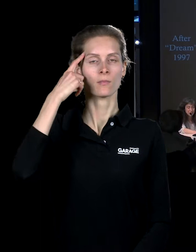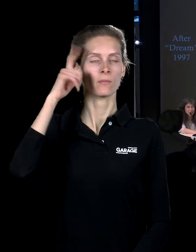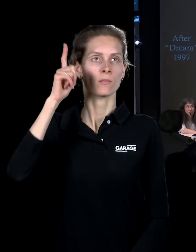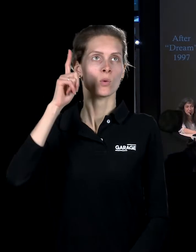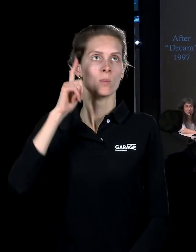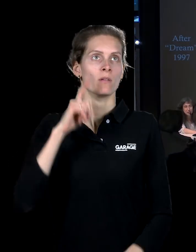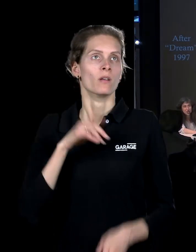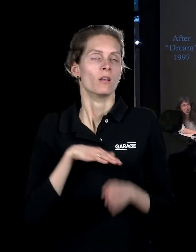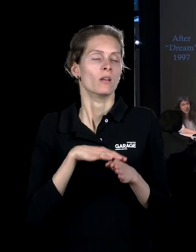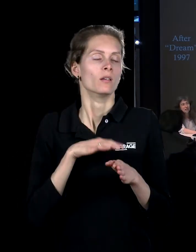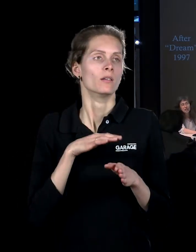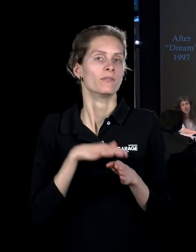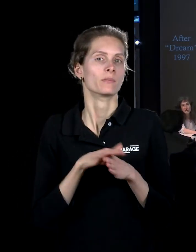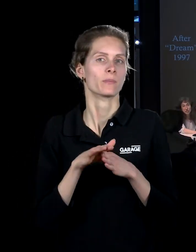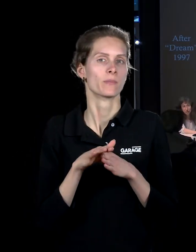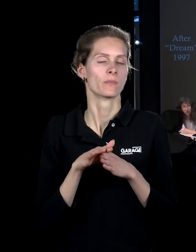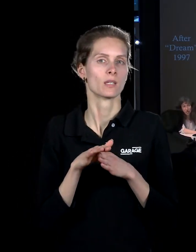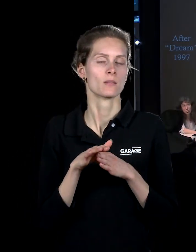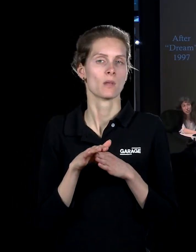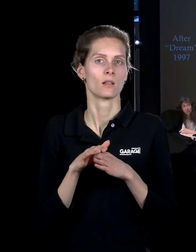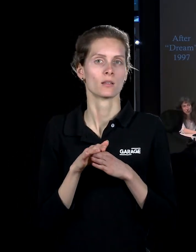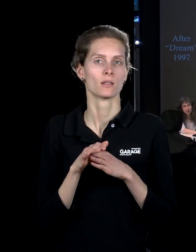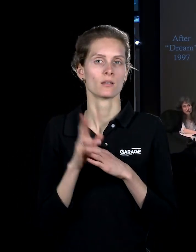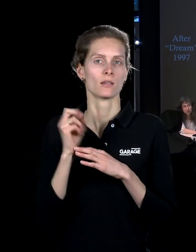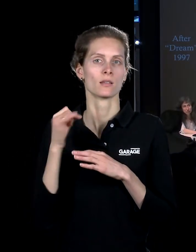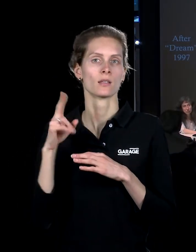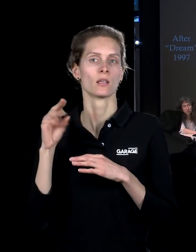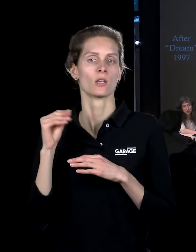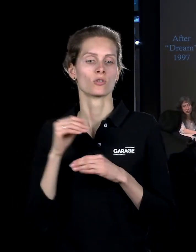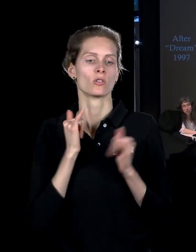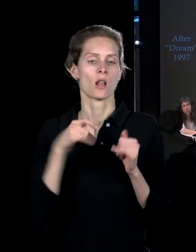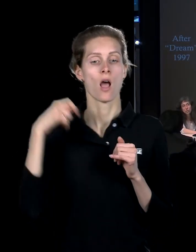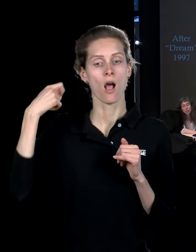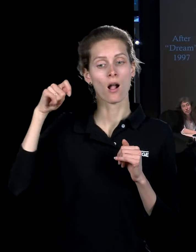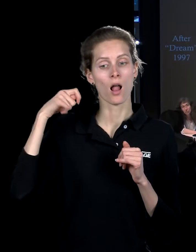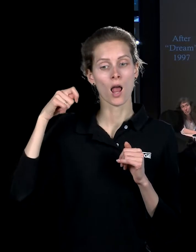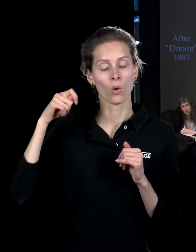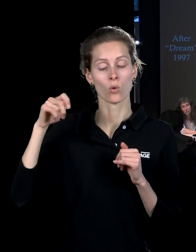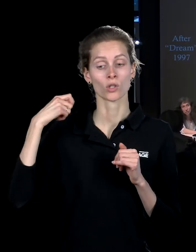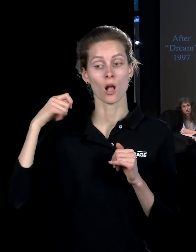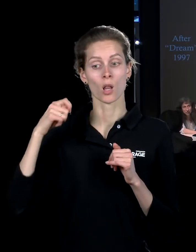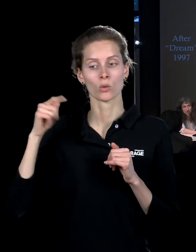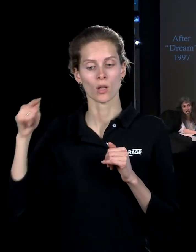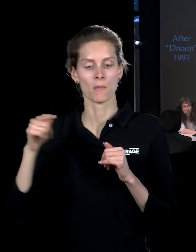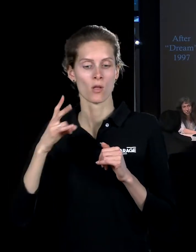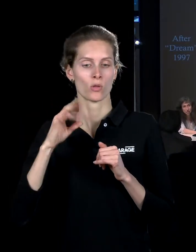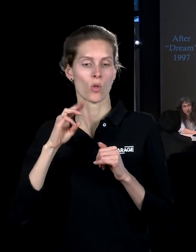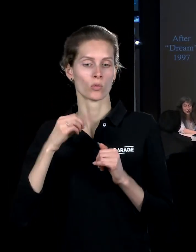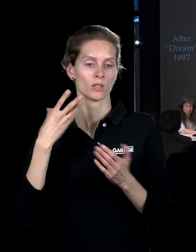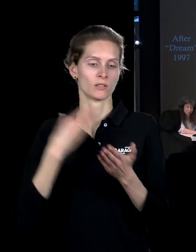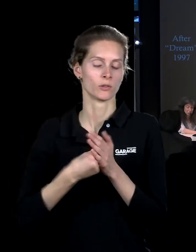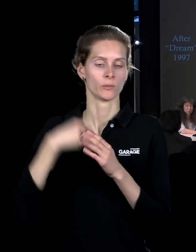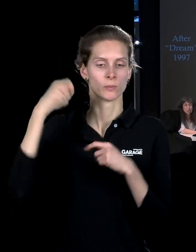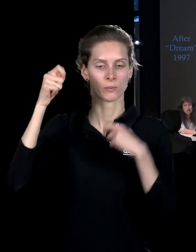произведения Кейджа для колокольчиков, где каждый колокольчик настроен на одну из нот этой партитуры. Но каждый раз они будут